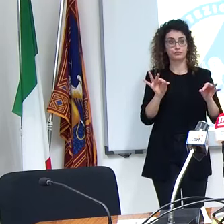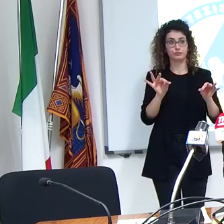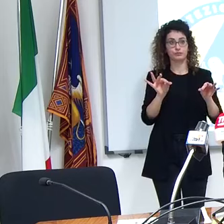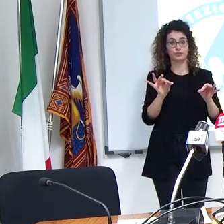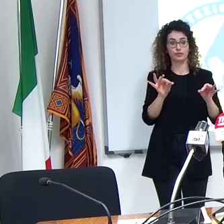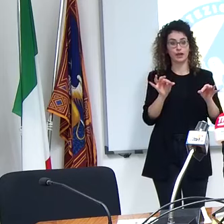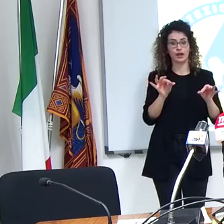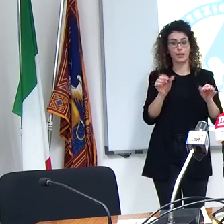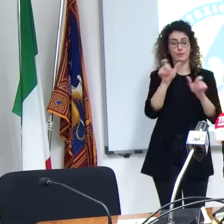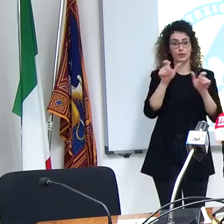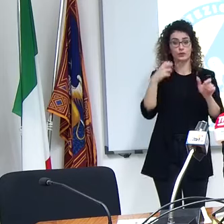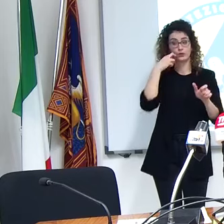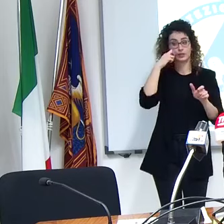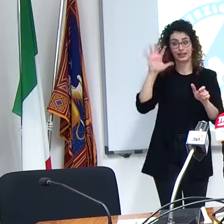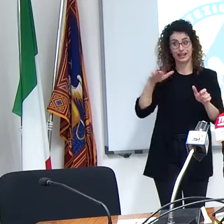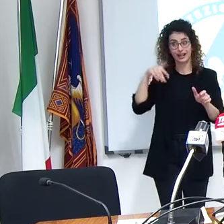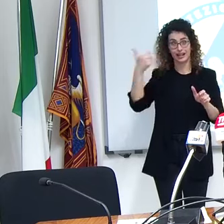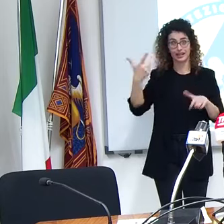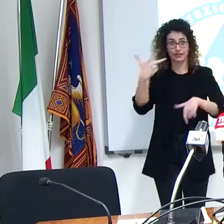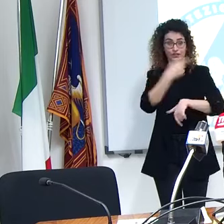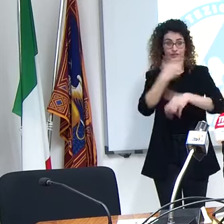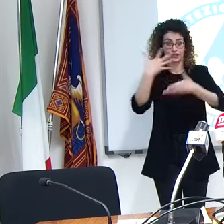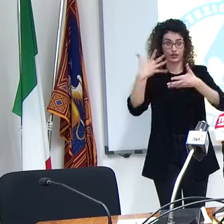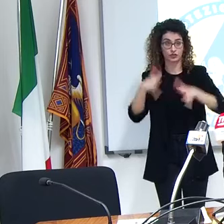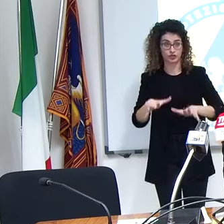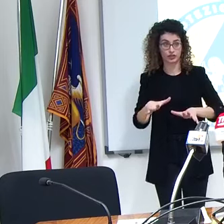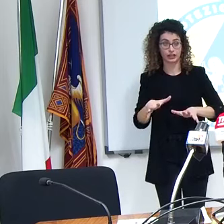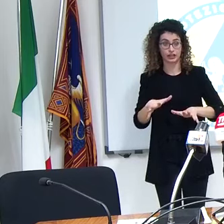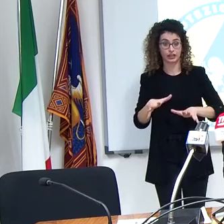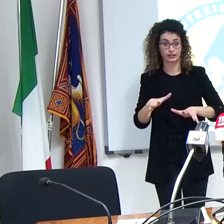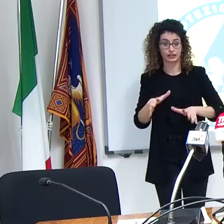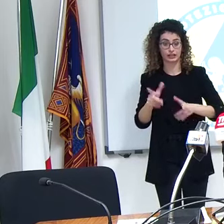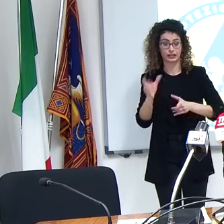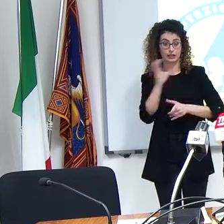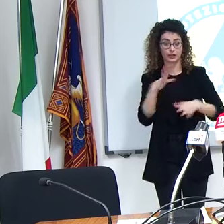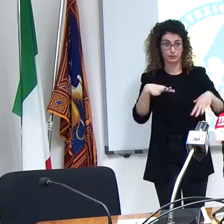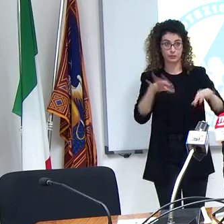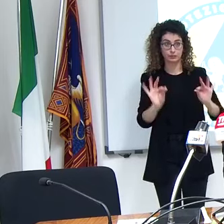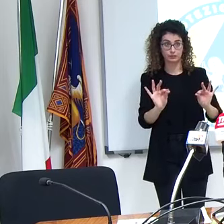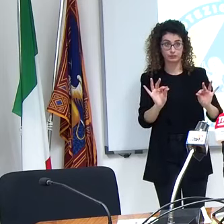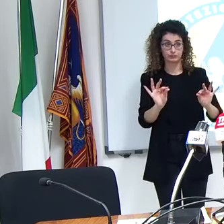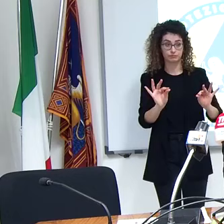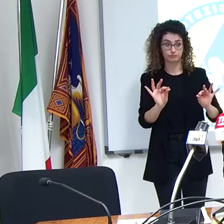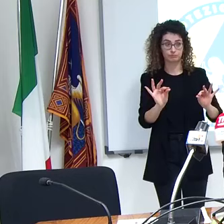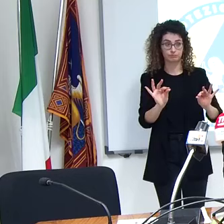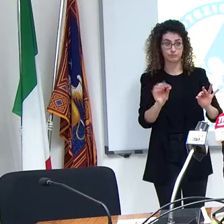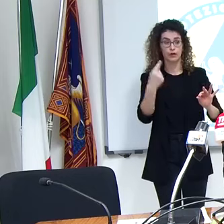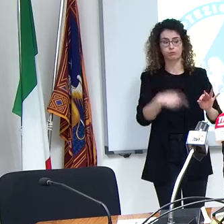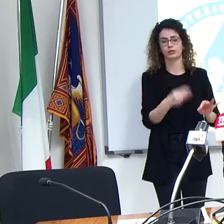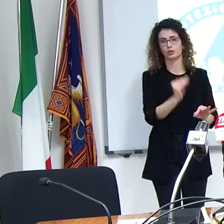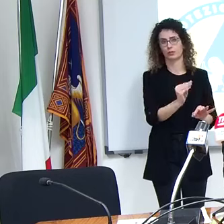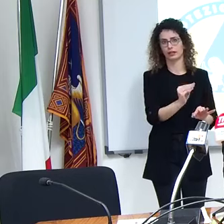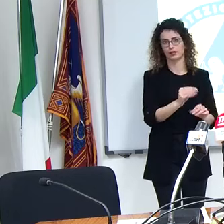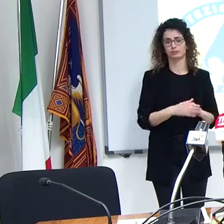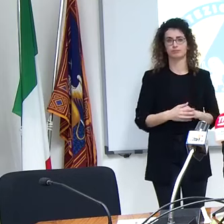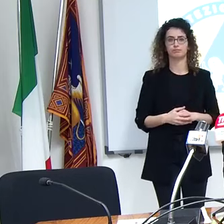vaccinati che ce ne sono tanti in questo momento questa è la prima domanda